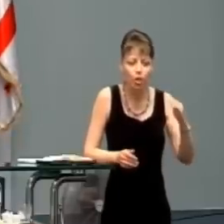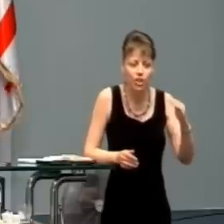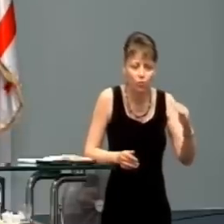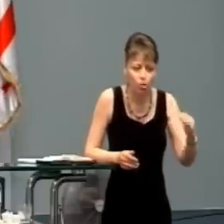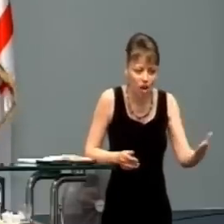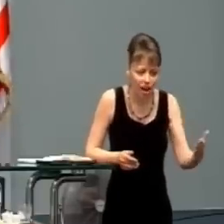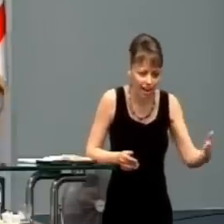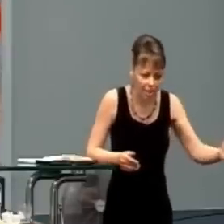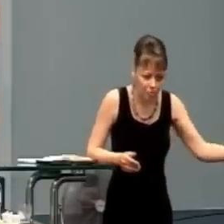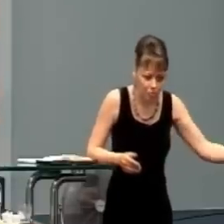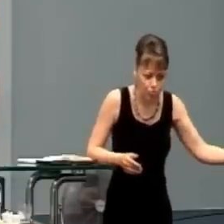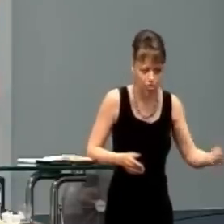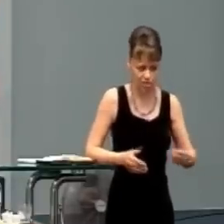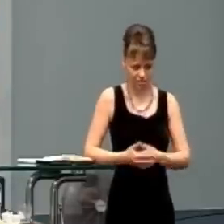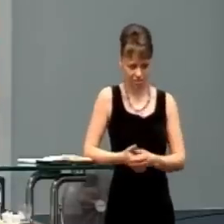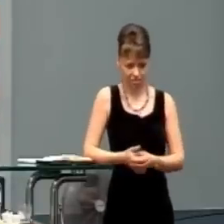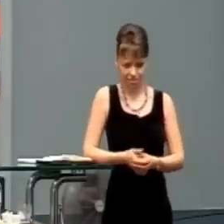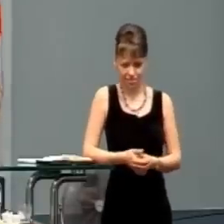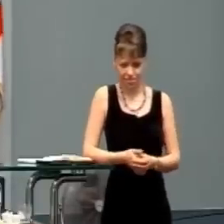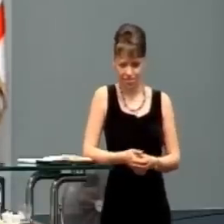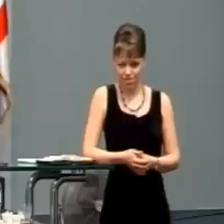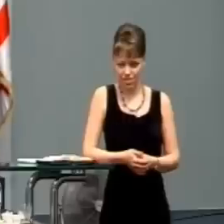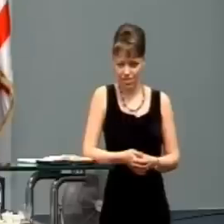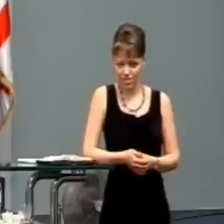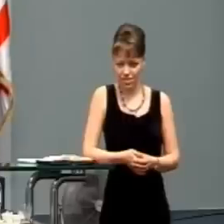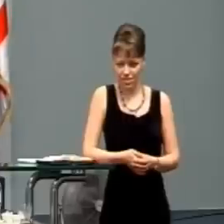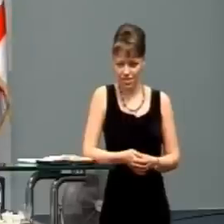ešte predtým, než tí ľudia sú spasení.